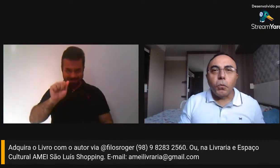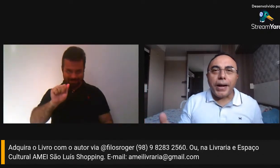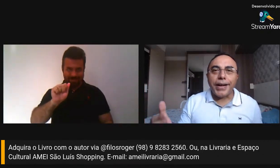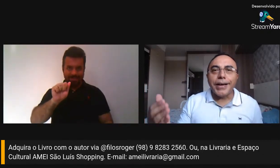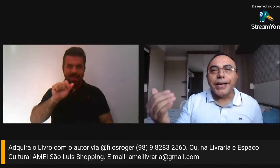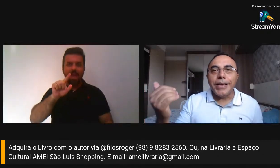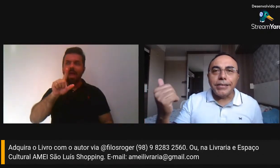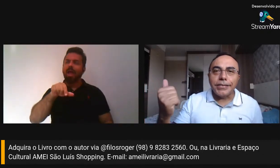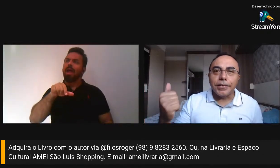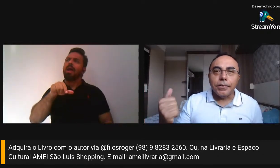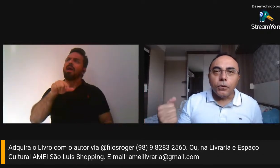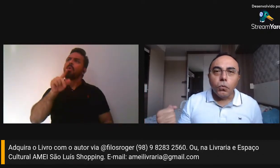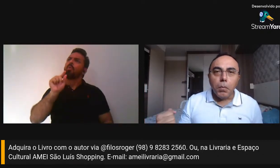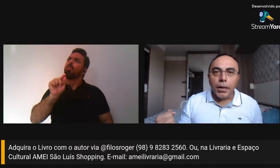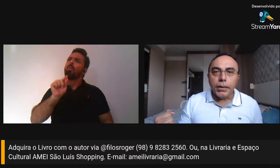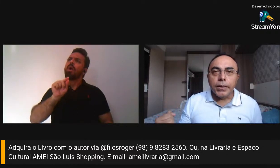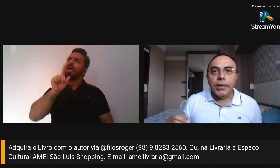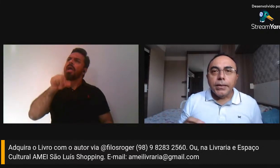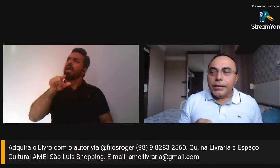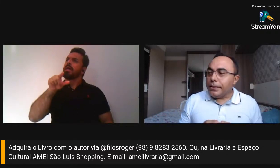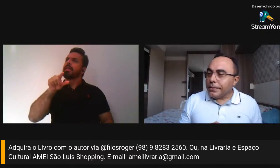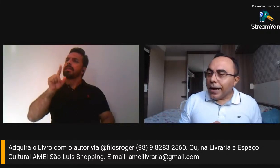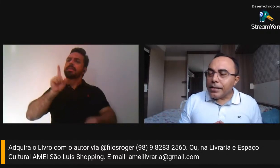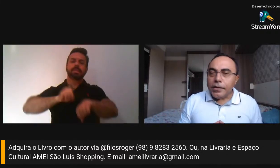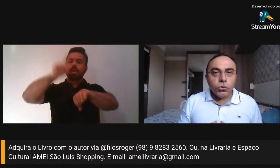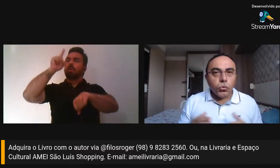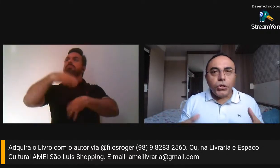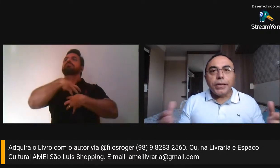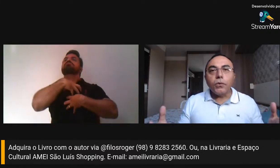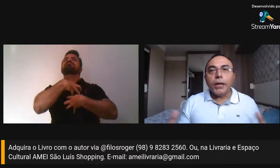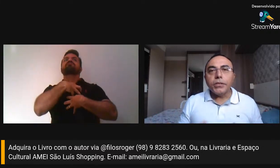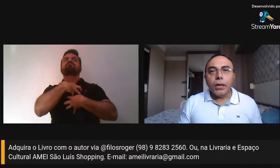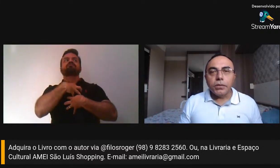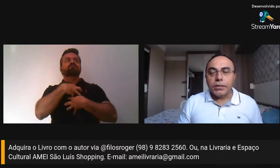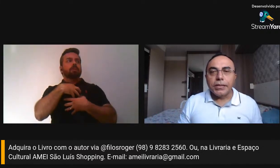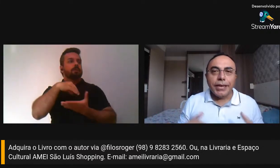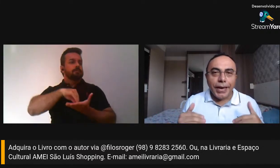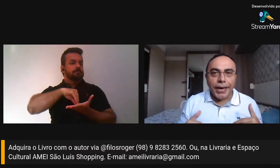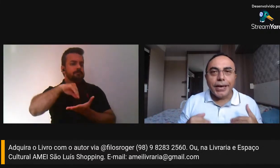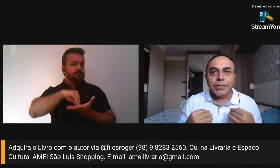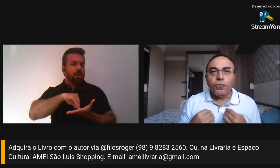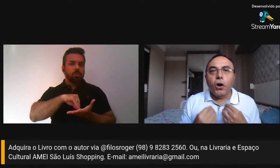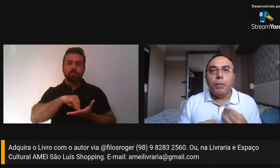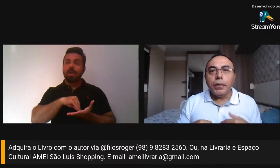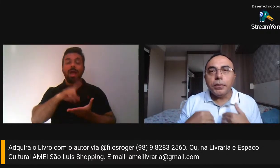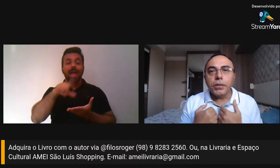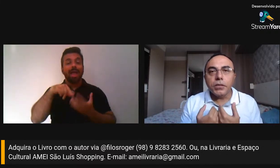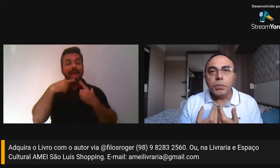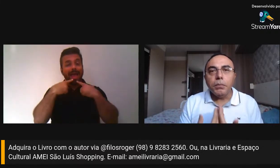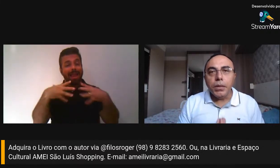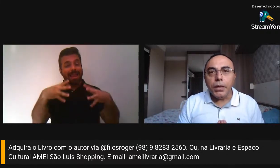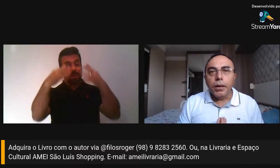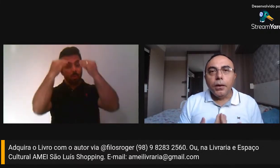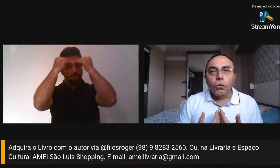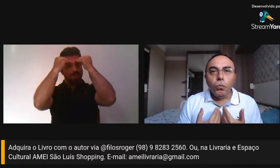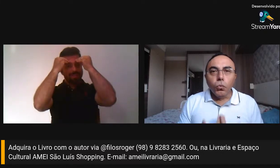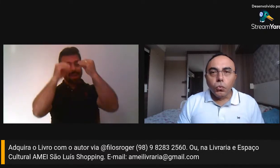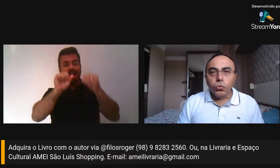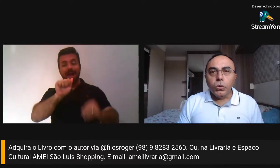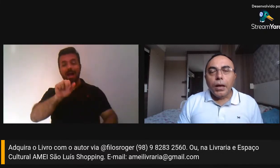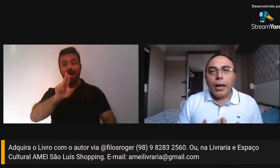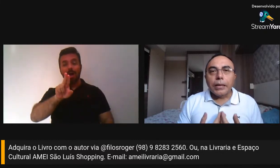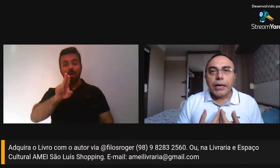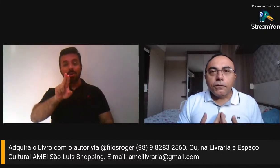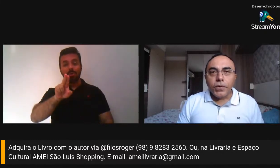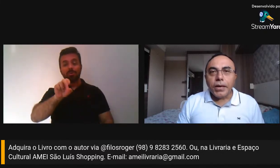falta, uma carência humana, e daí surge a linguagem da ausência, que é essa forma de exprimir o